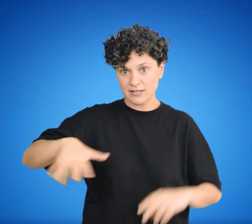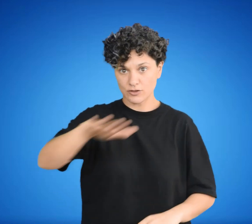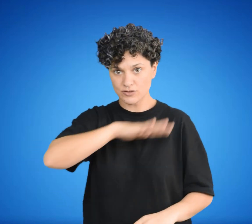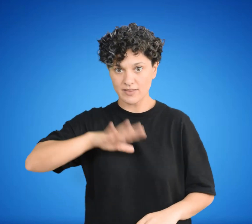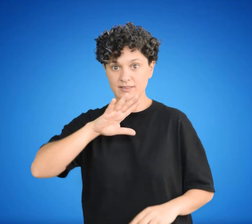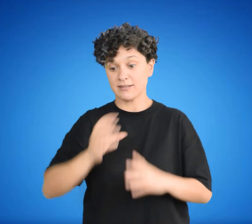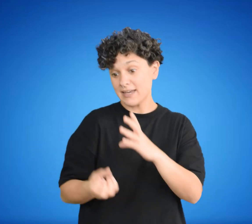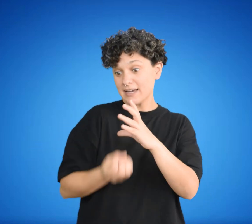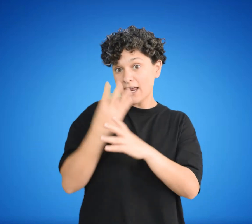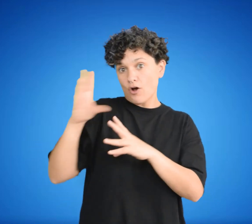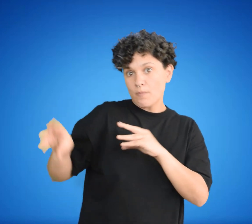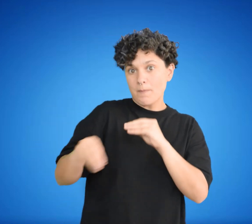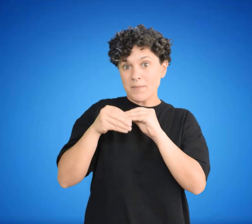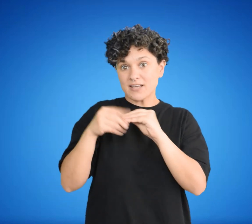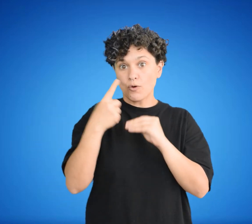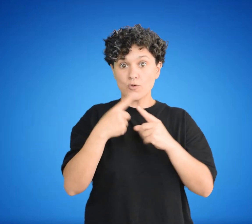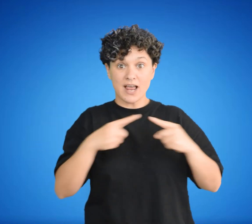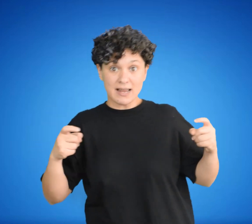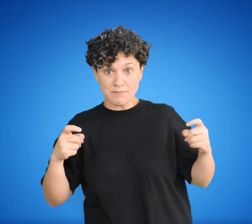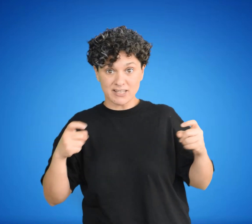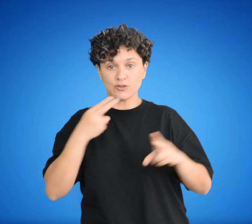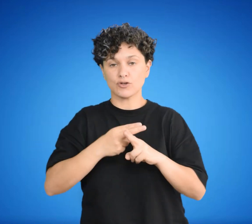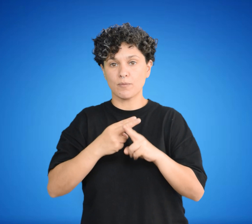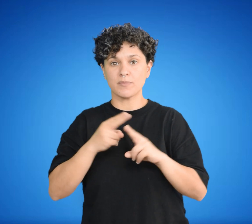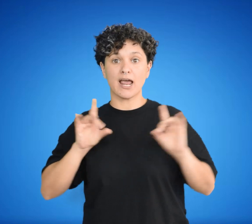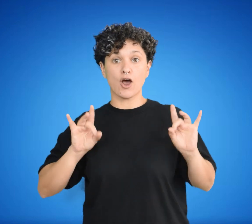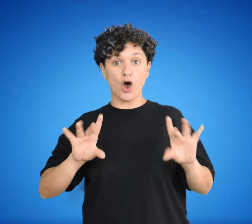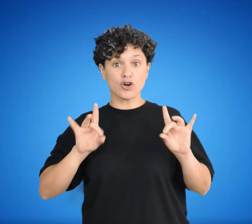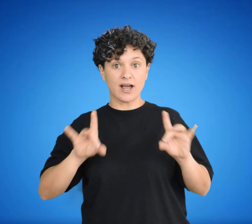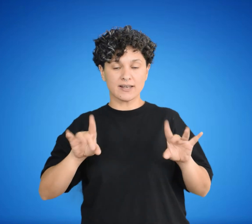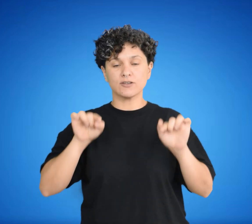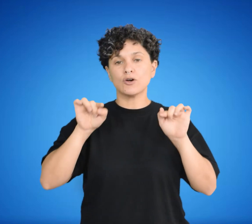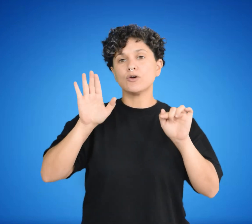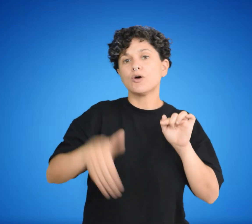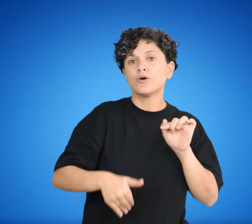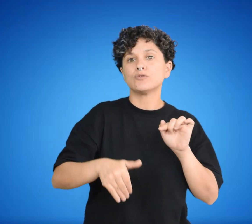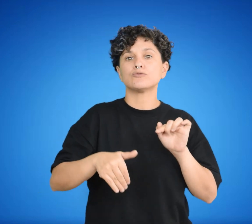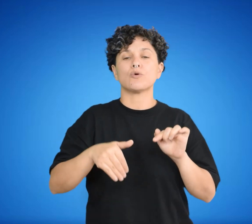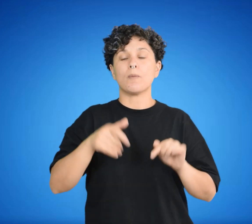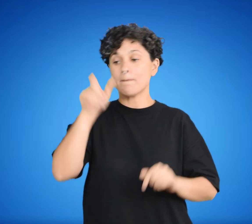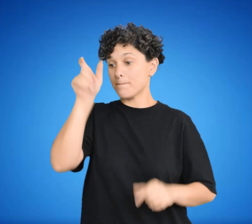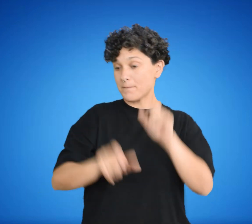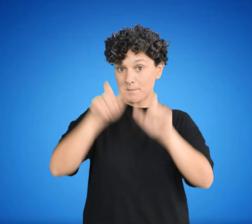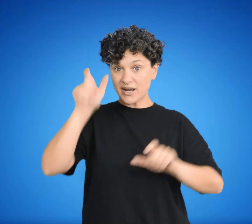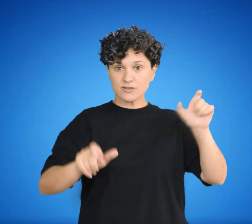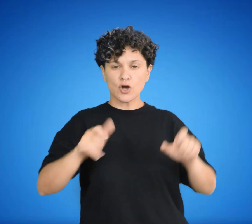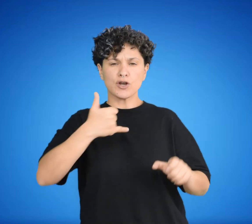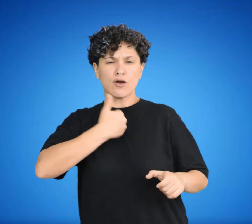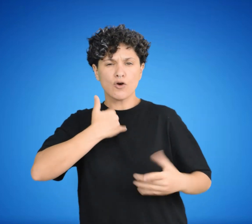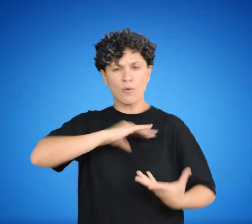Parsons incorporó, entre otros, un cuarto subsistema en el enfoque funcionalista, el orgánico,